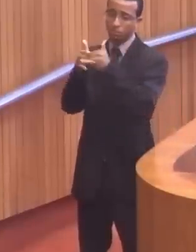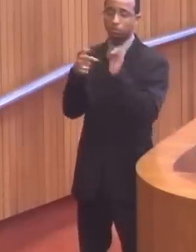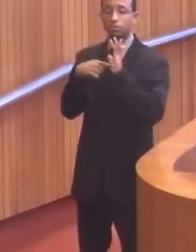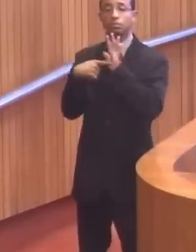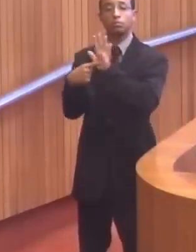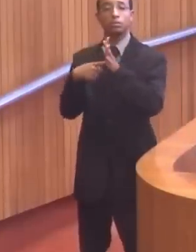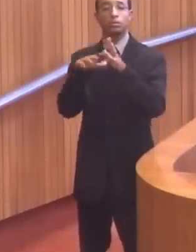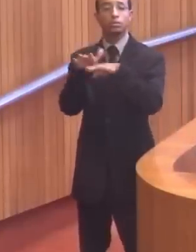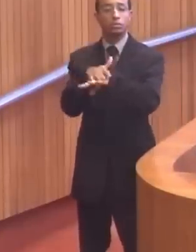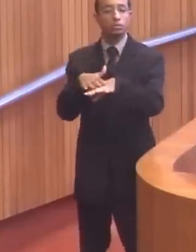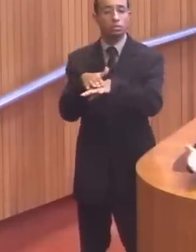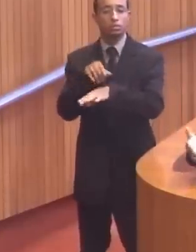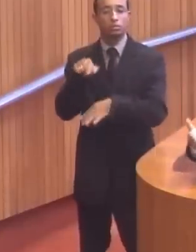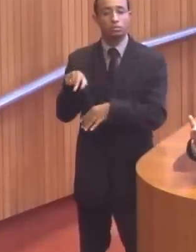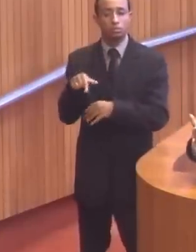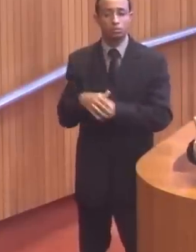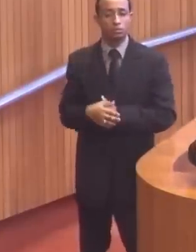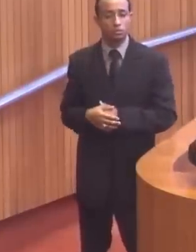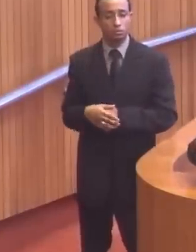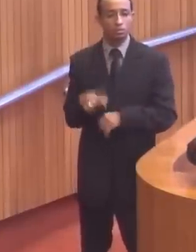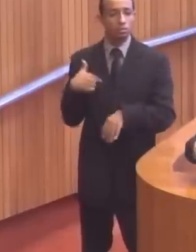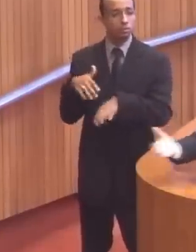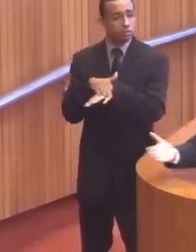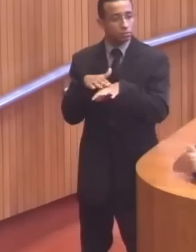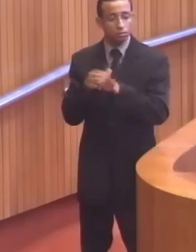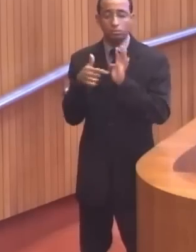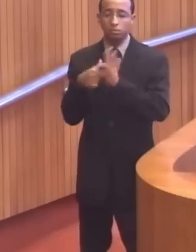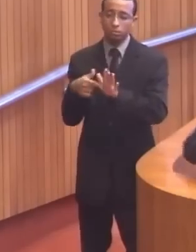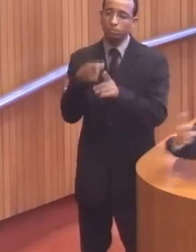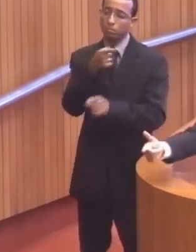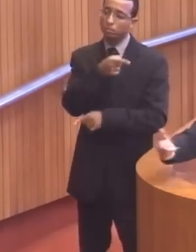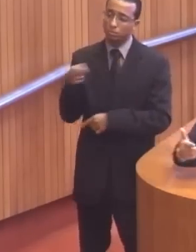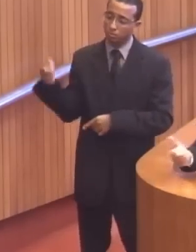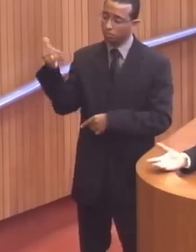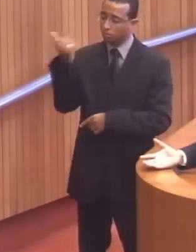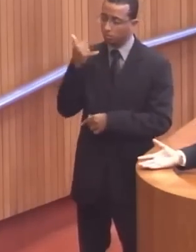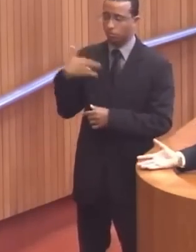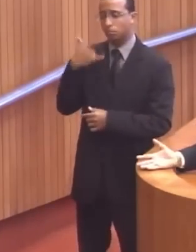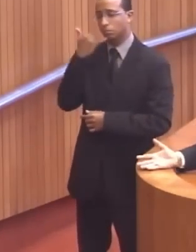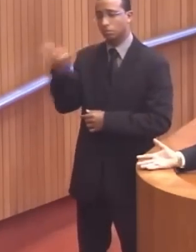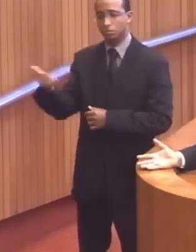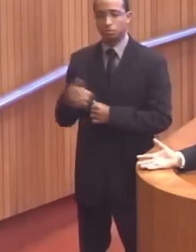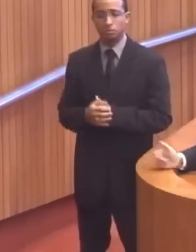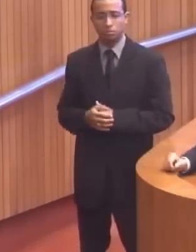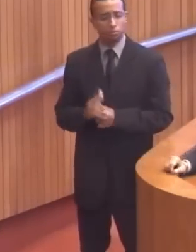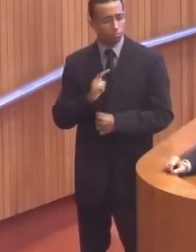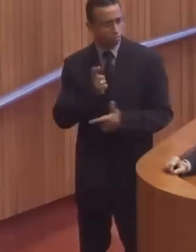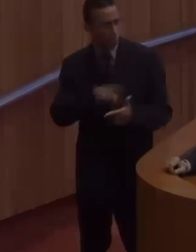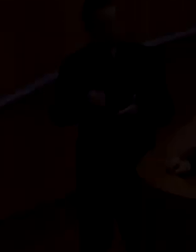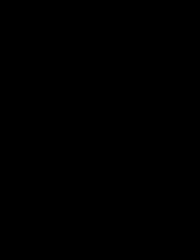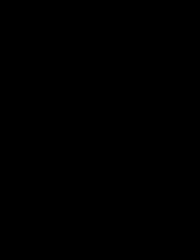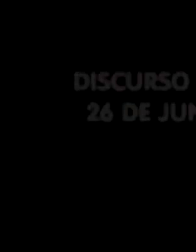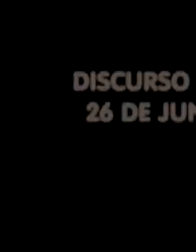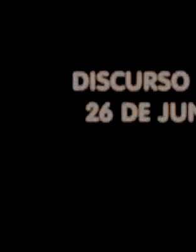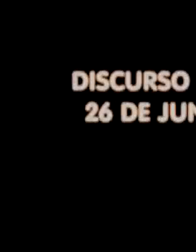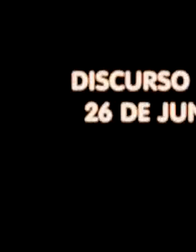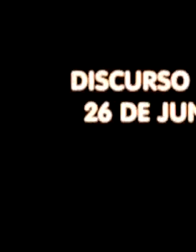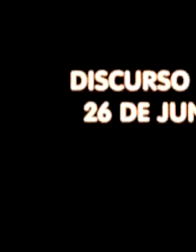porque ele não mostra as conversas. Porque eu conversava com ele toda semana, ele me ligava, eu ligava para ele, tem algum problema?